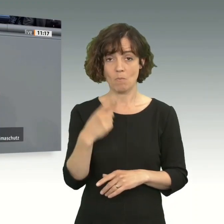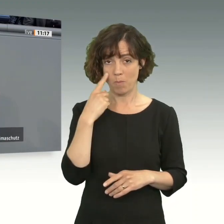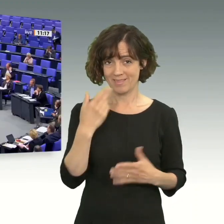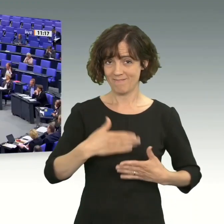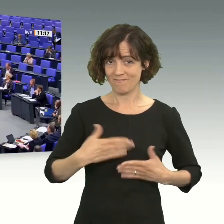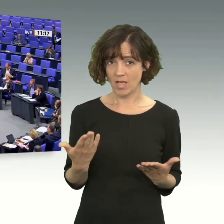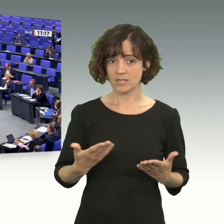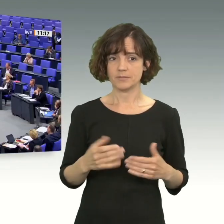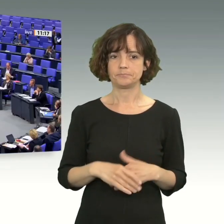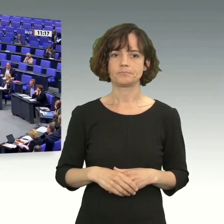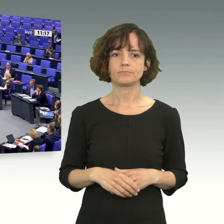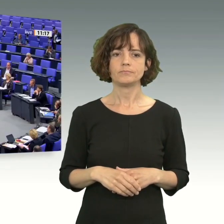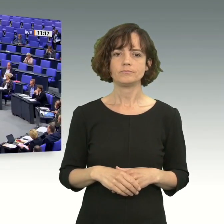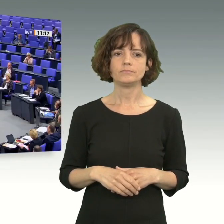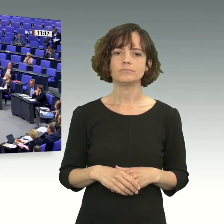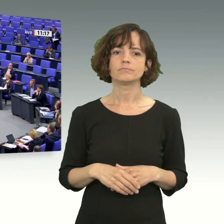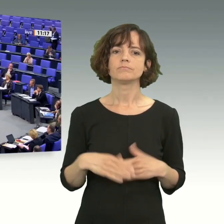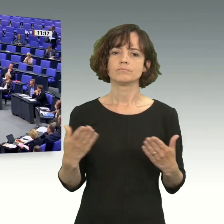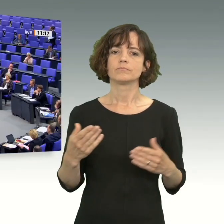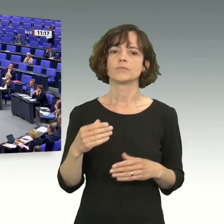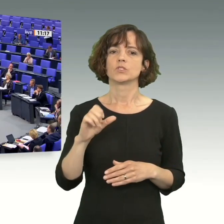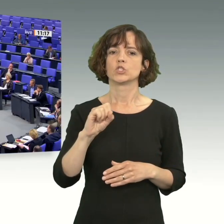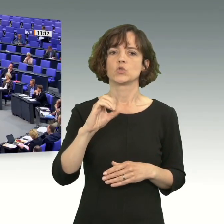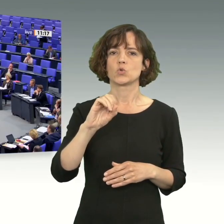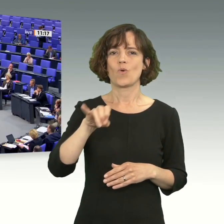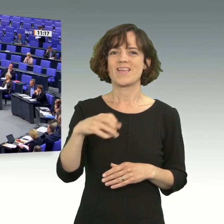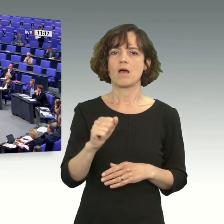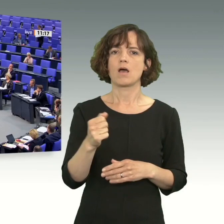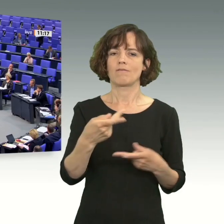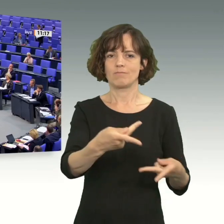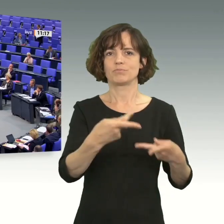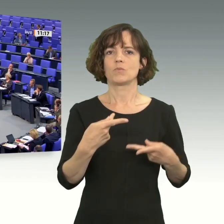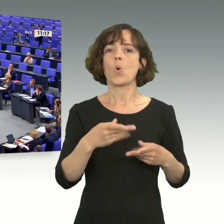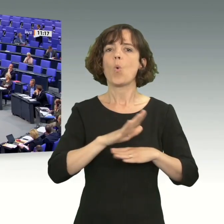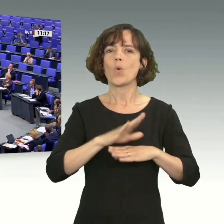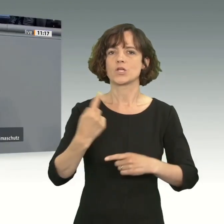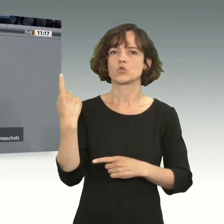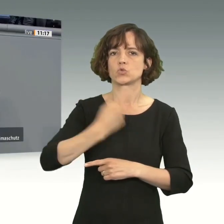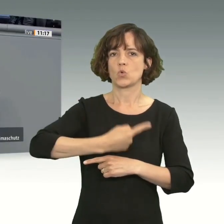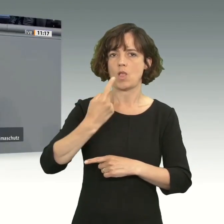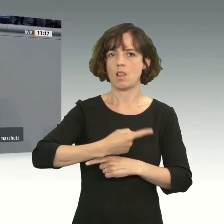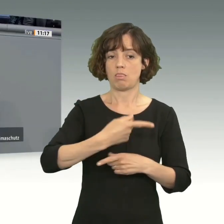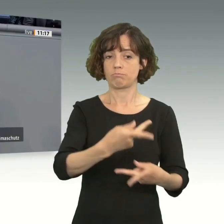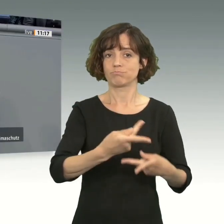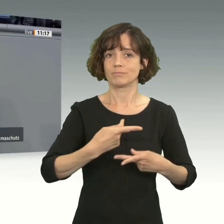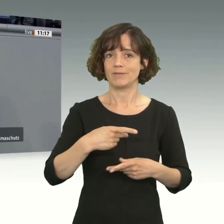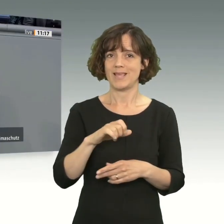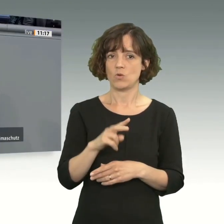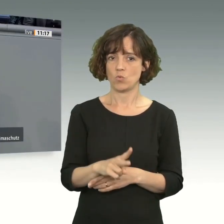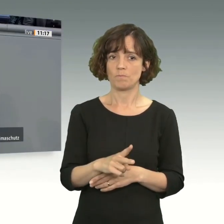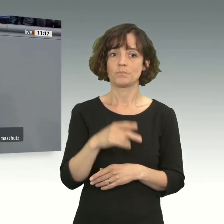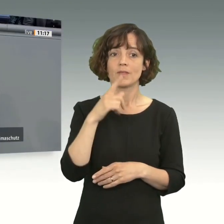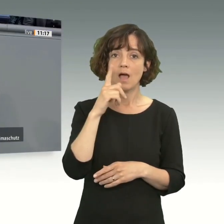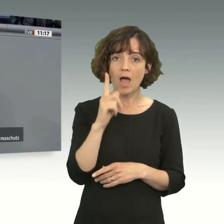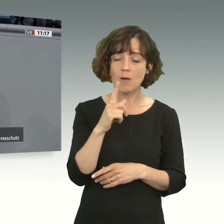doch so, dass Soja ohne Zölle in die EU kann, ohne Zölle. So ist das. Und wenn der